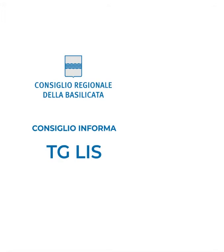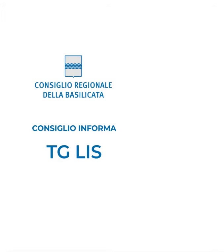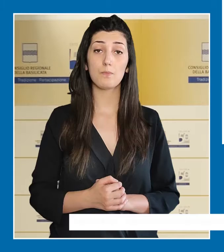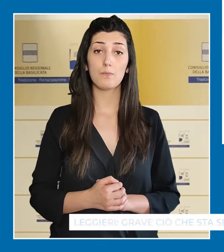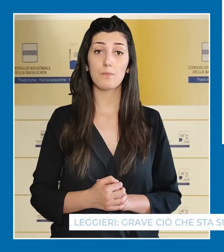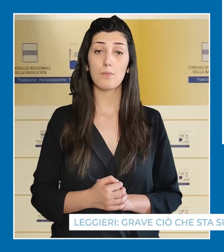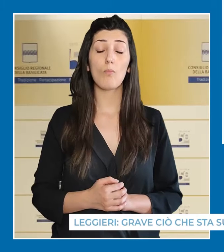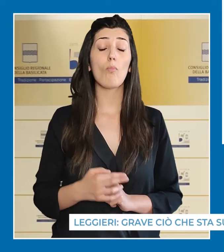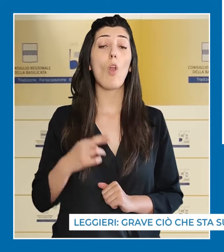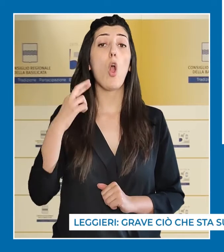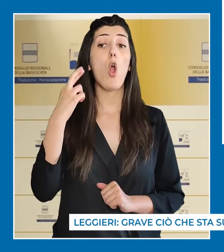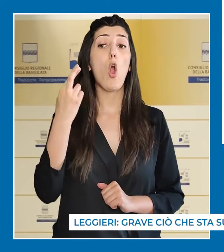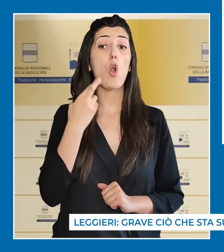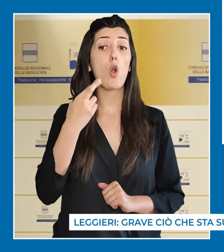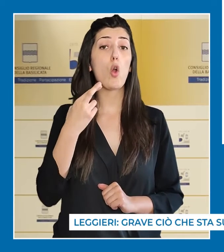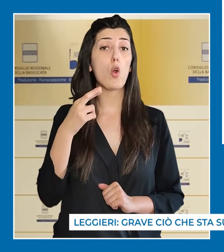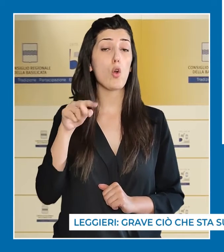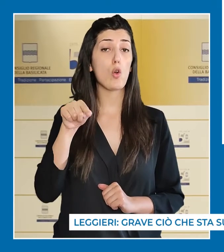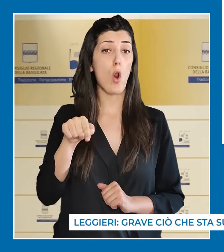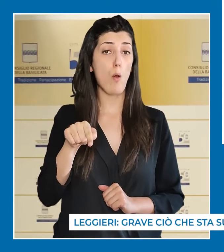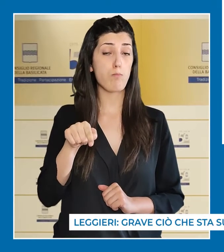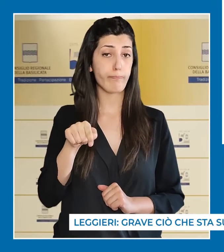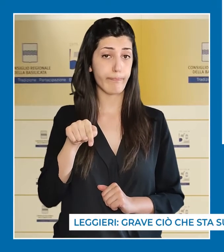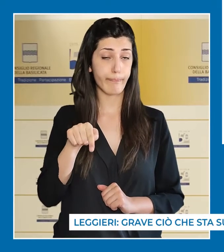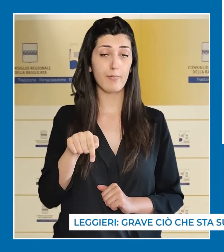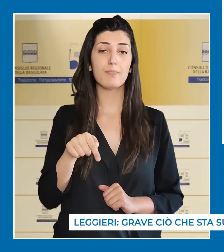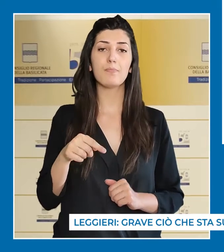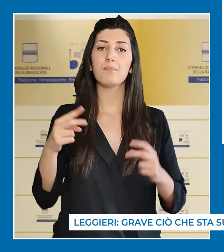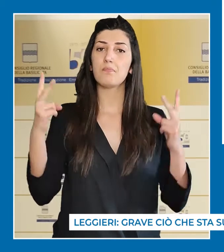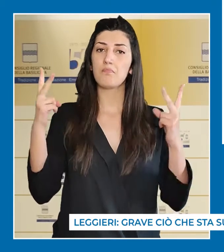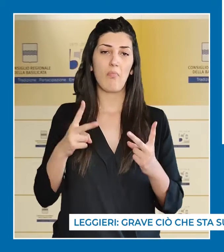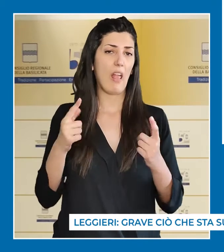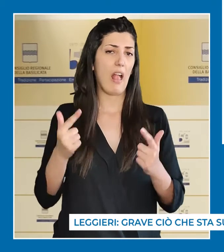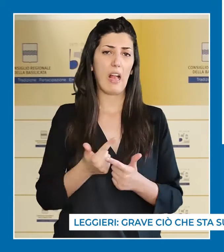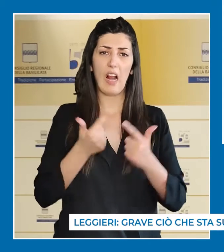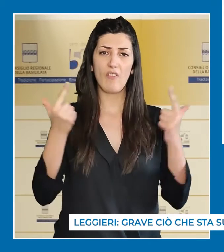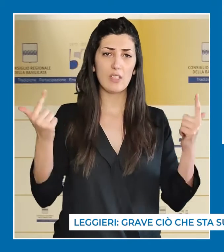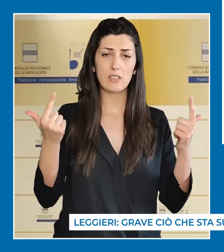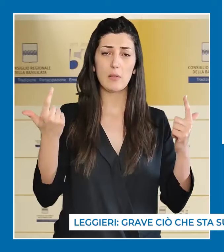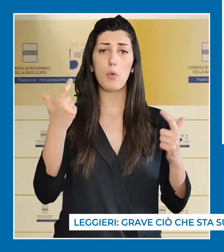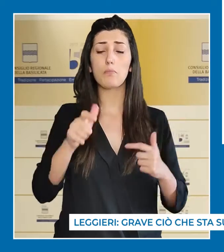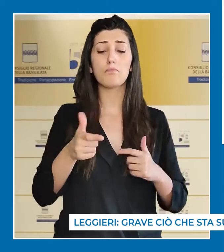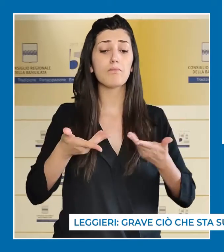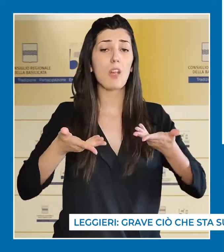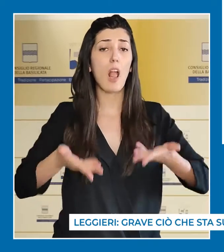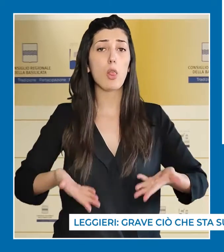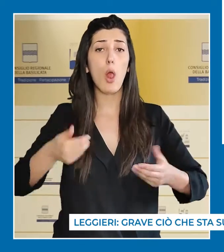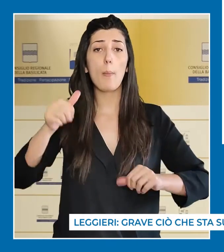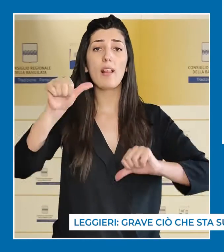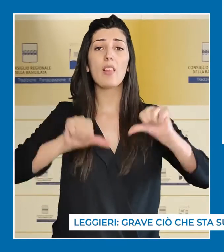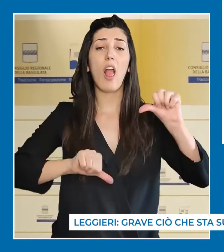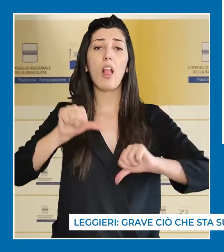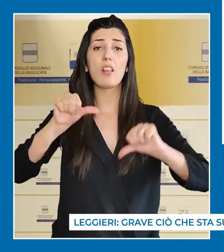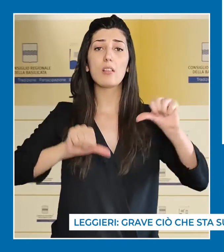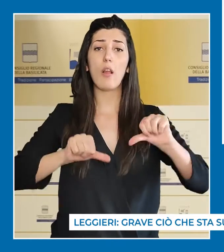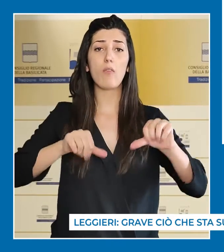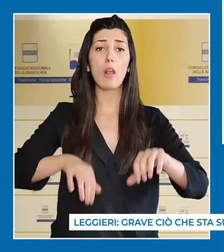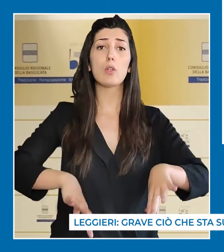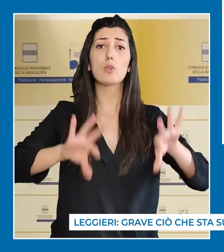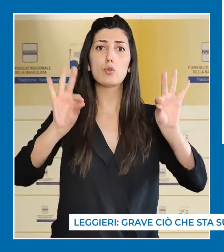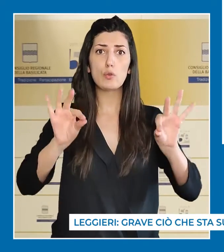È gravissimo quello che sta accadendo presso il CROB, dove sono stati